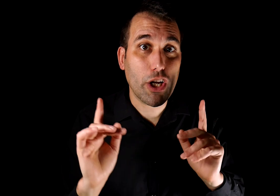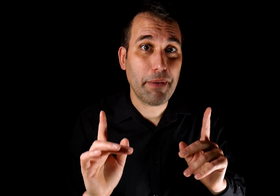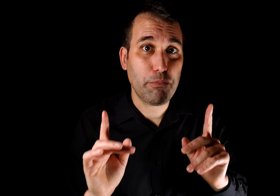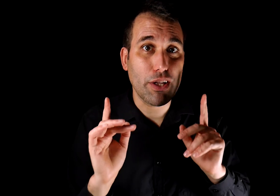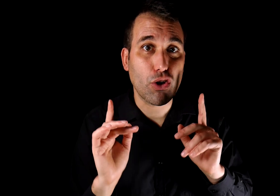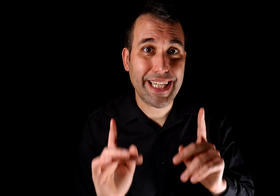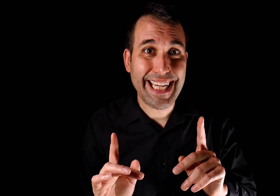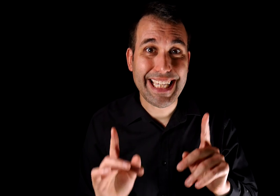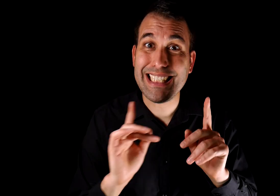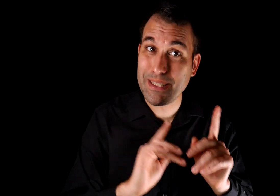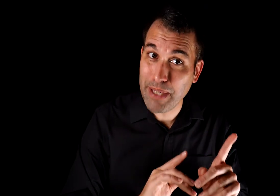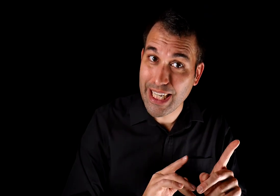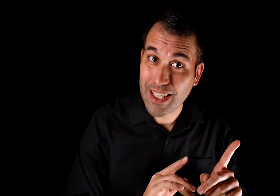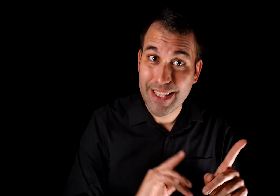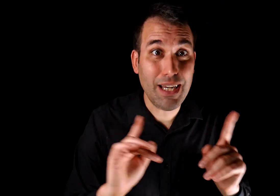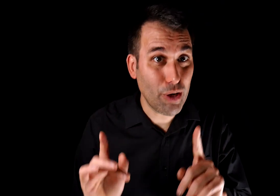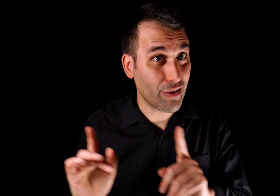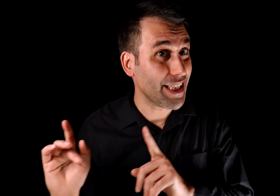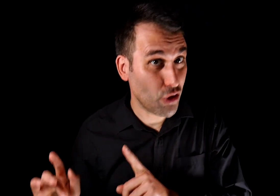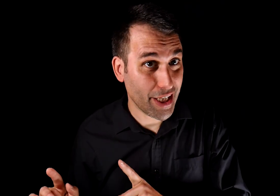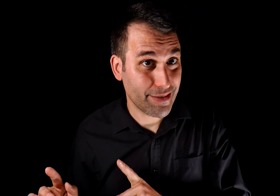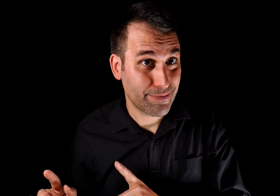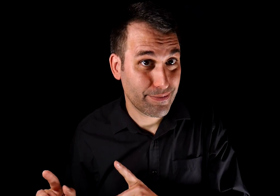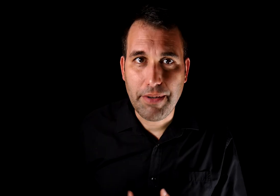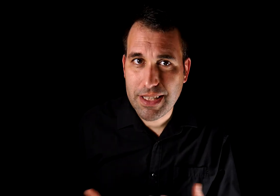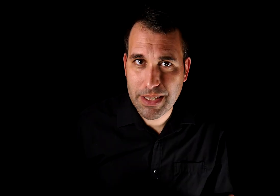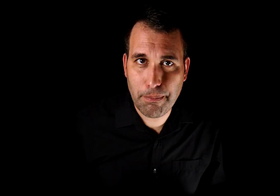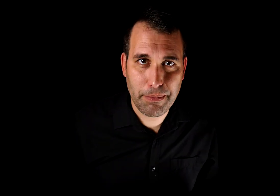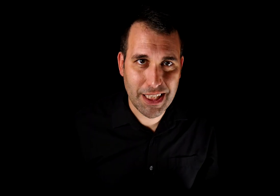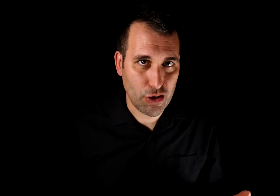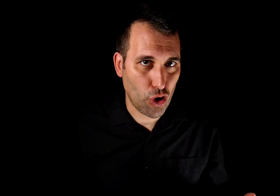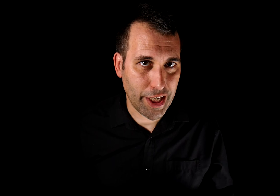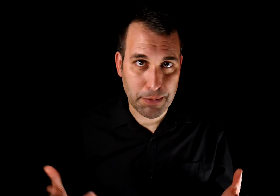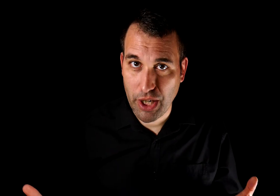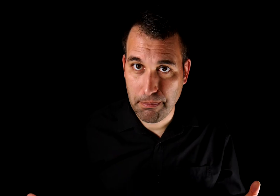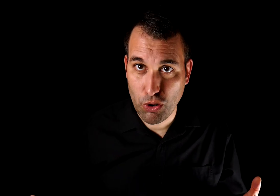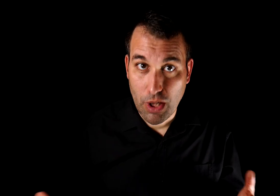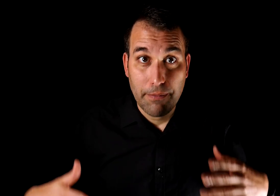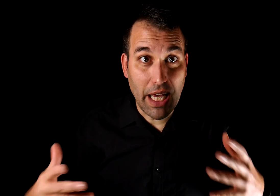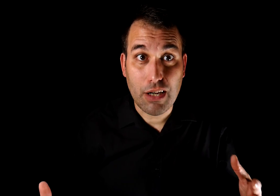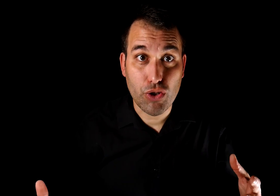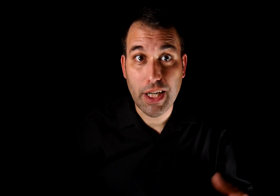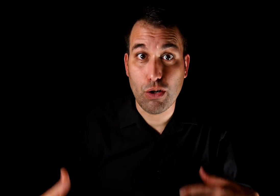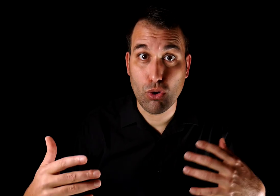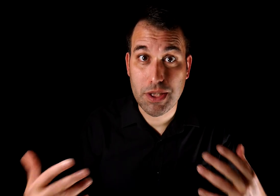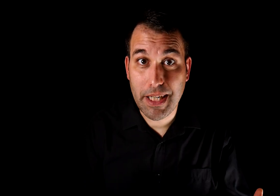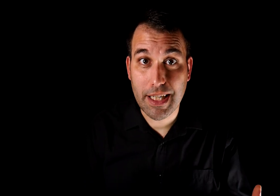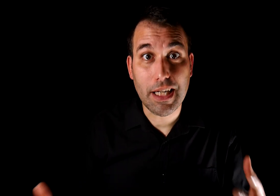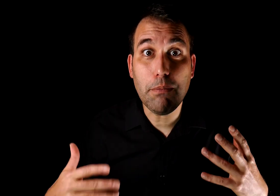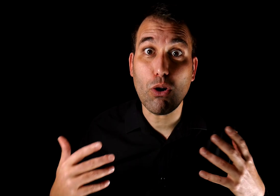lo que el manipulador cree que se espera del bueno en la historia. A veces se basa en premisas ideológicas, por ejemplo, dar a conocer que uno es virgen y por